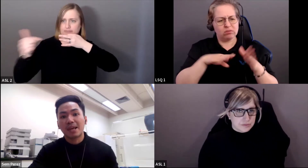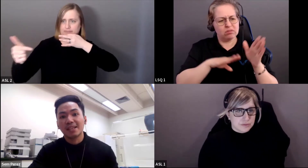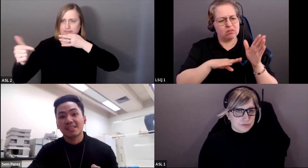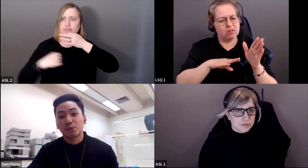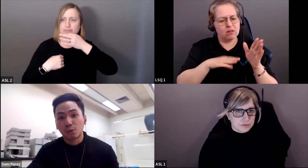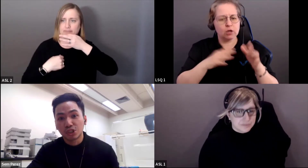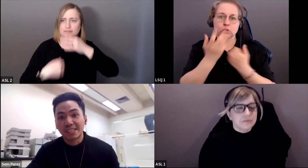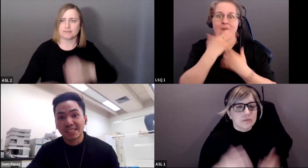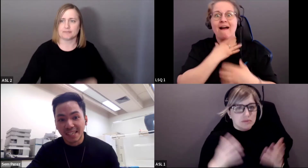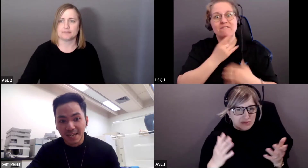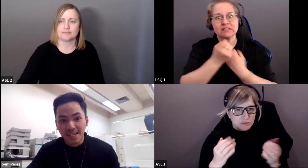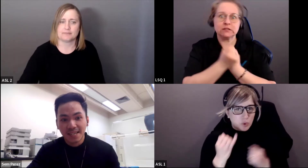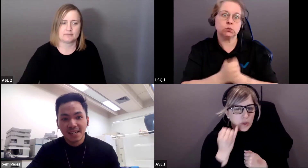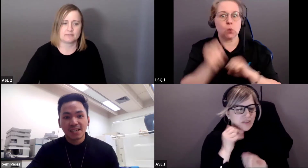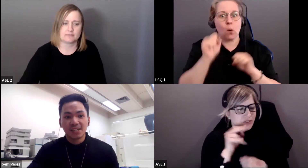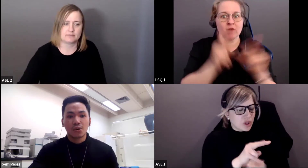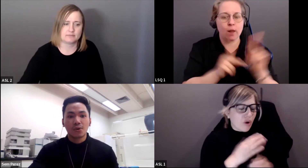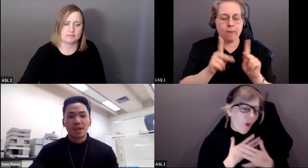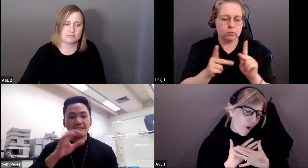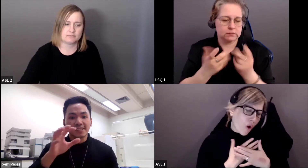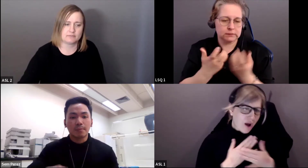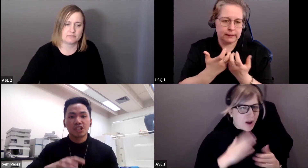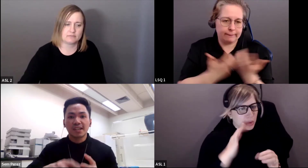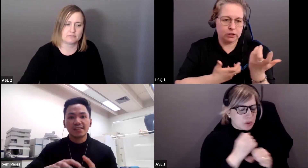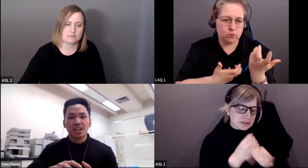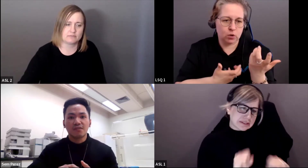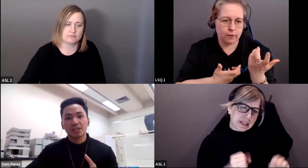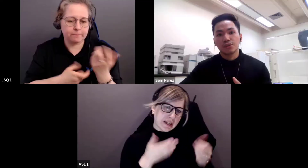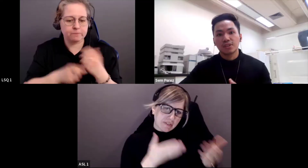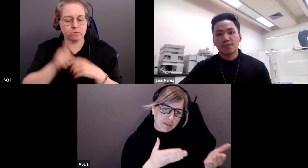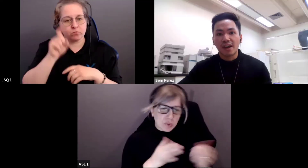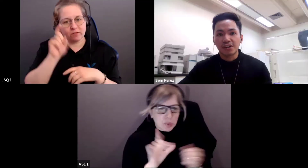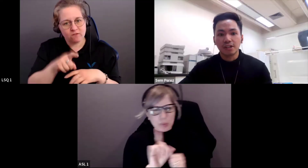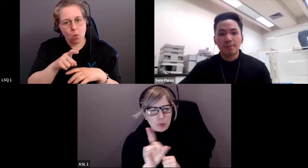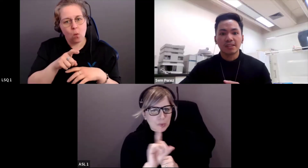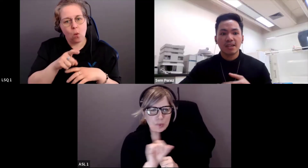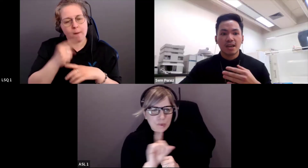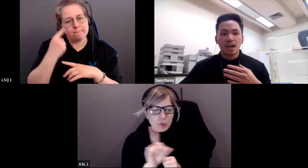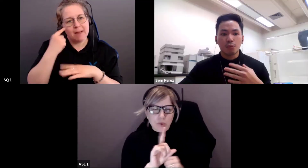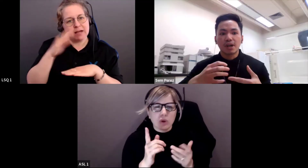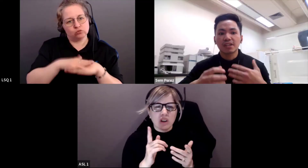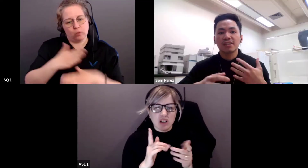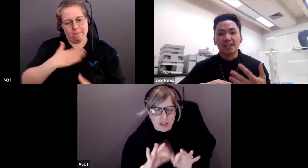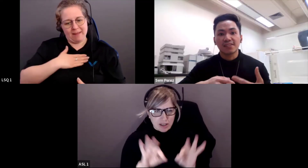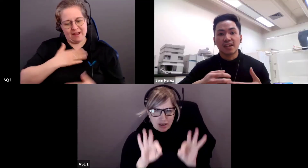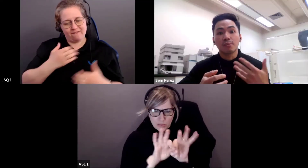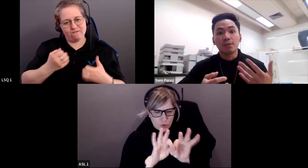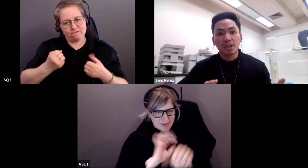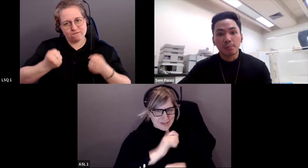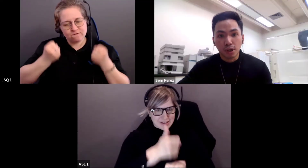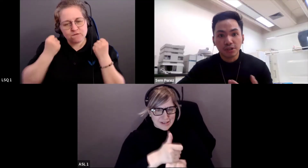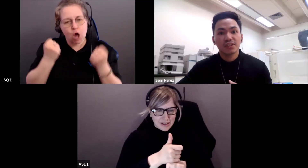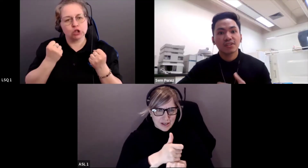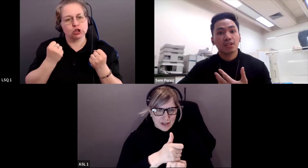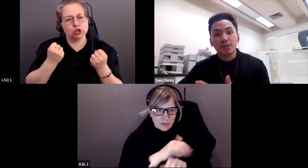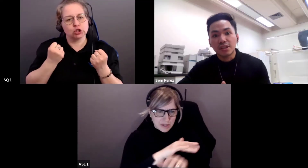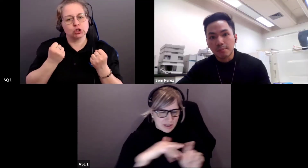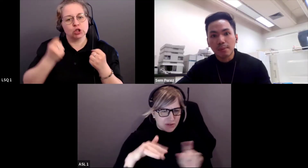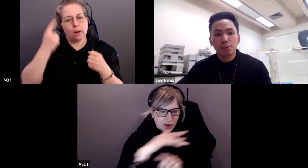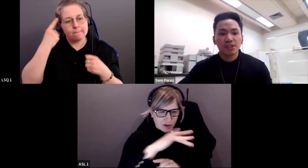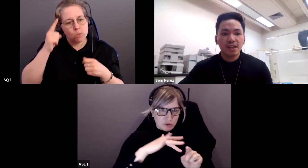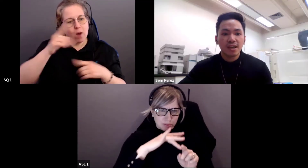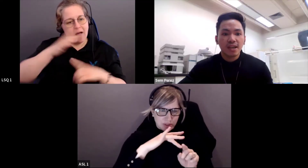lieu de ce complexe du sauveur, il faut se baser sur nos forces, en créant un environnement sûr et inclusif. Nous